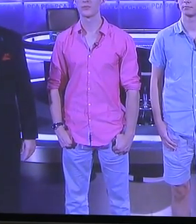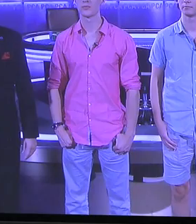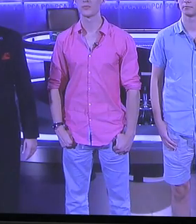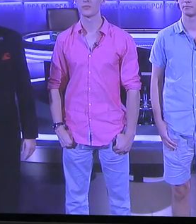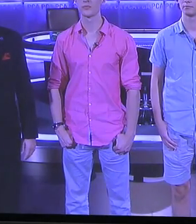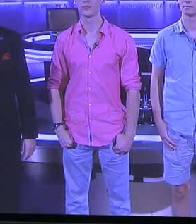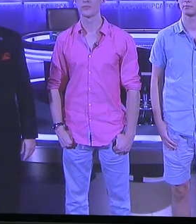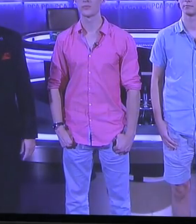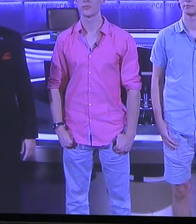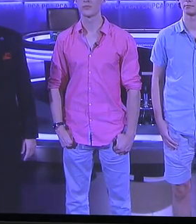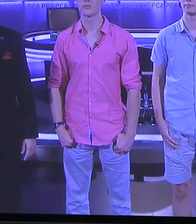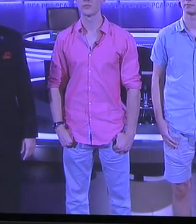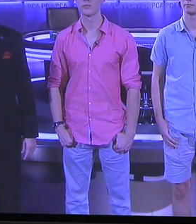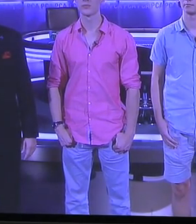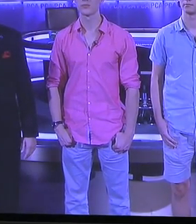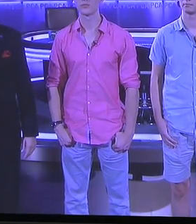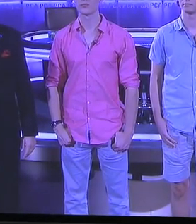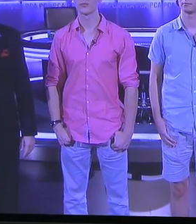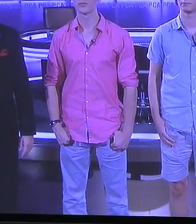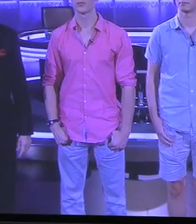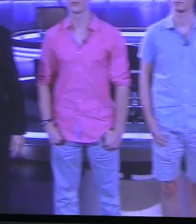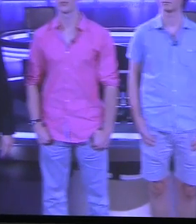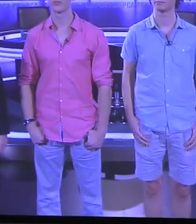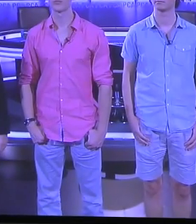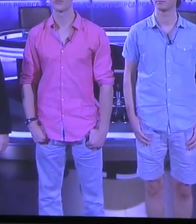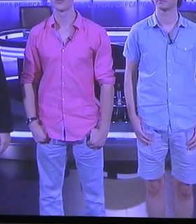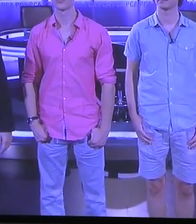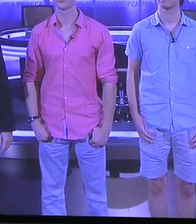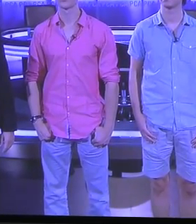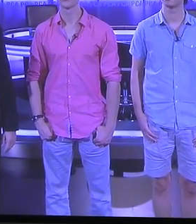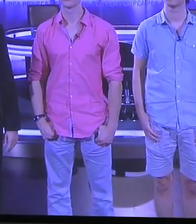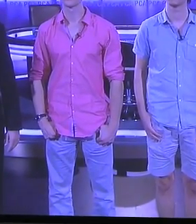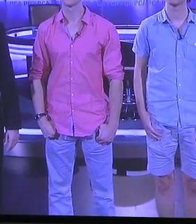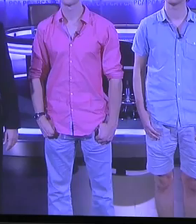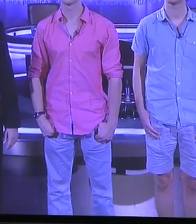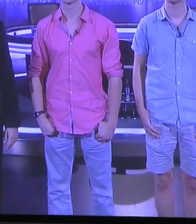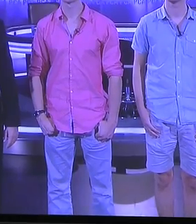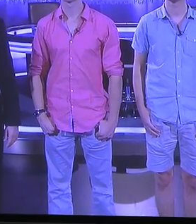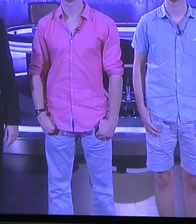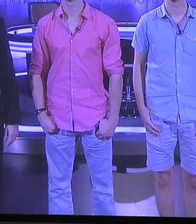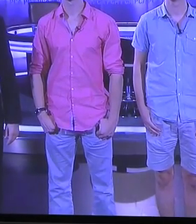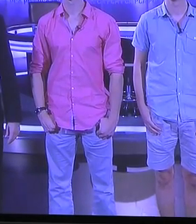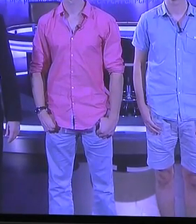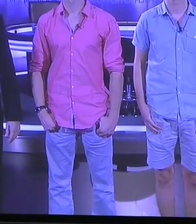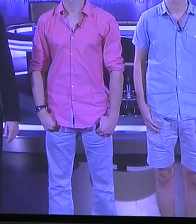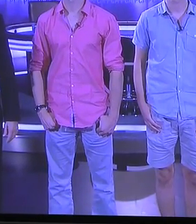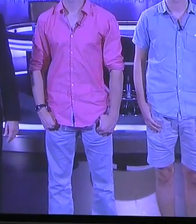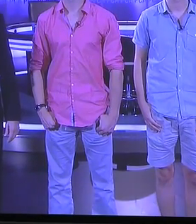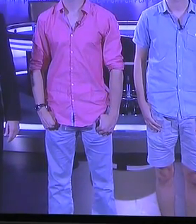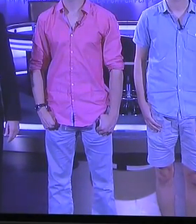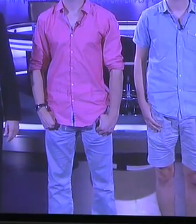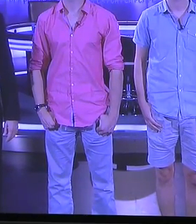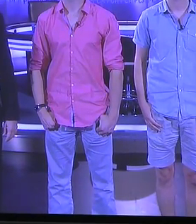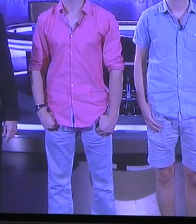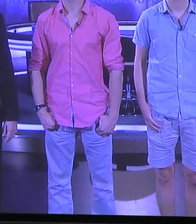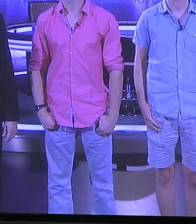Współpraca średnicze, zanim w roku ruchu. Współpraca zriniega na średnicze w